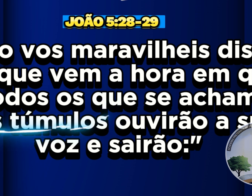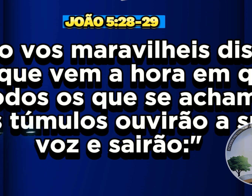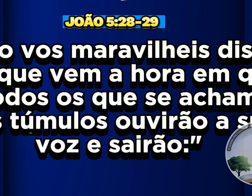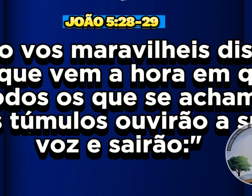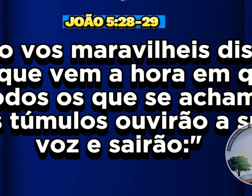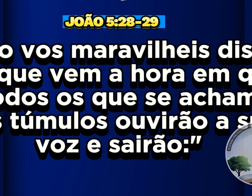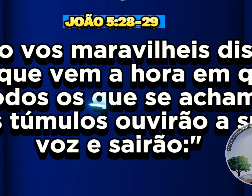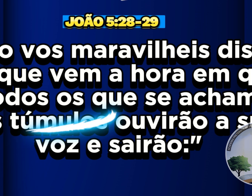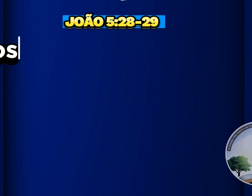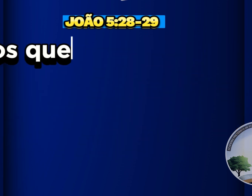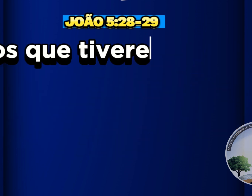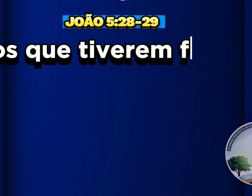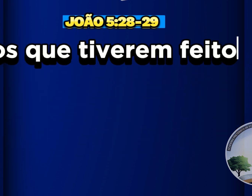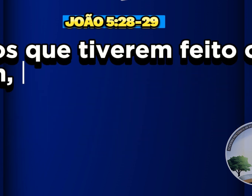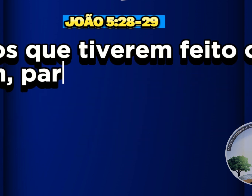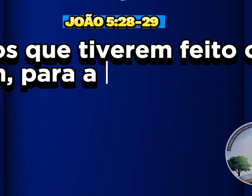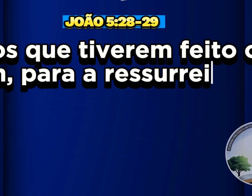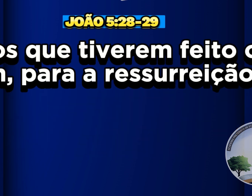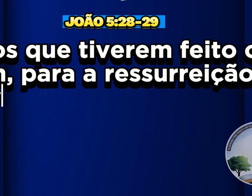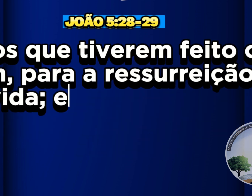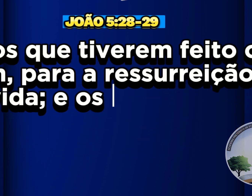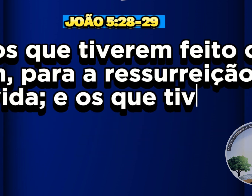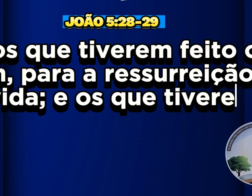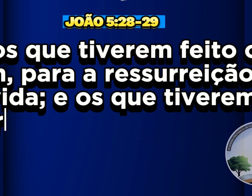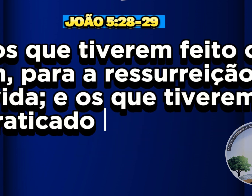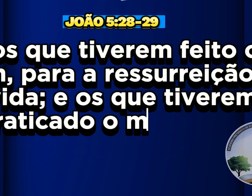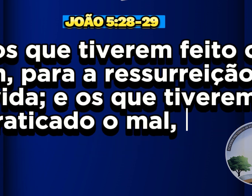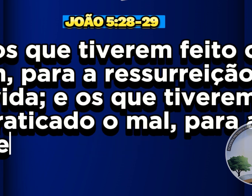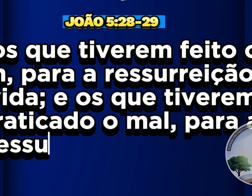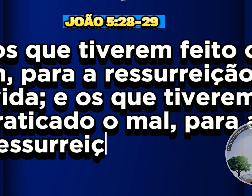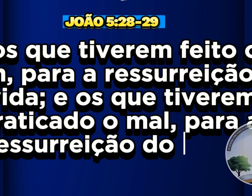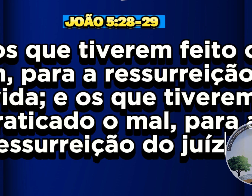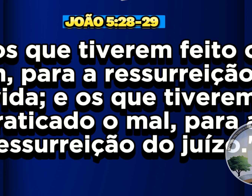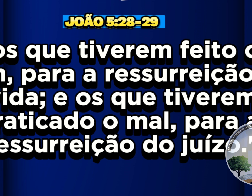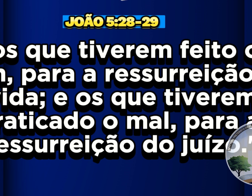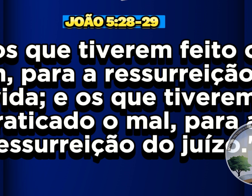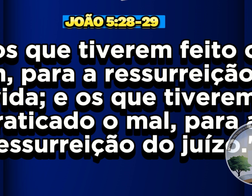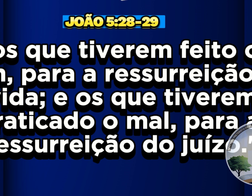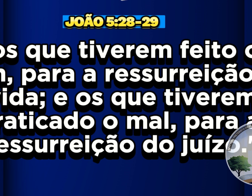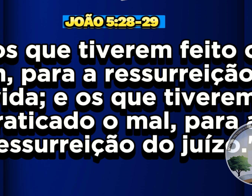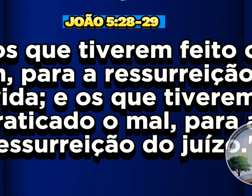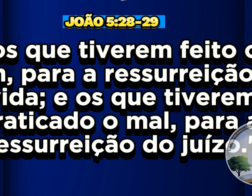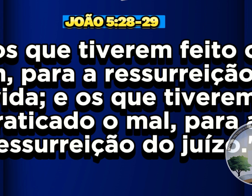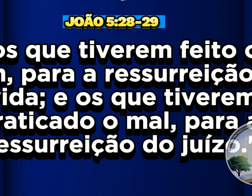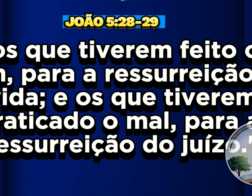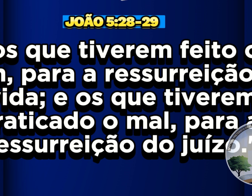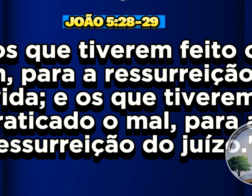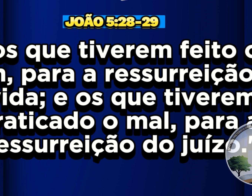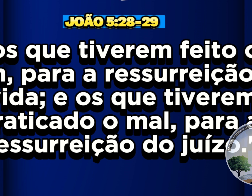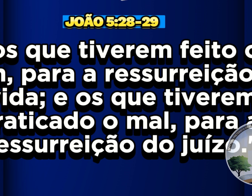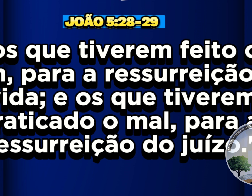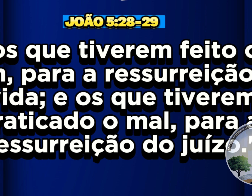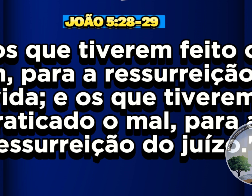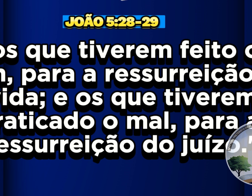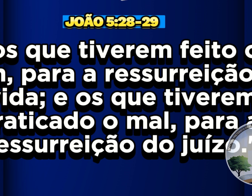e sairão os que tiverem feito o bem para a ressurreição da vida e os que tiverem praticado o mal para a